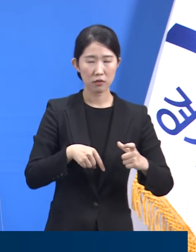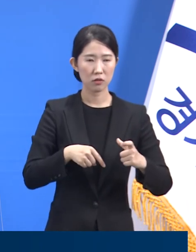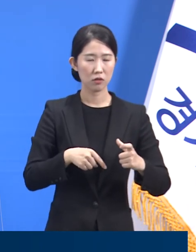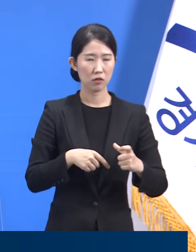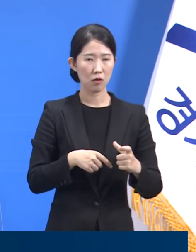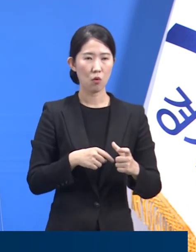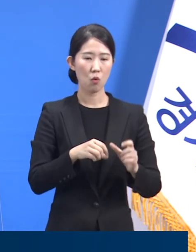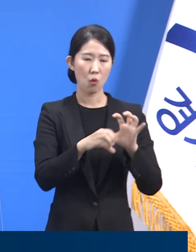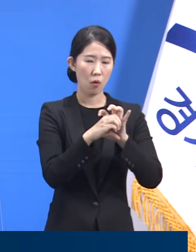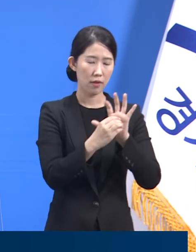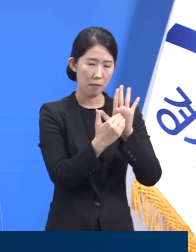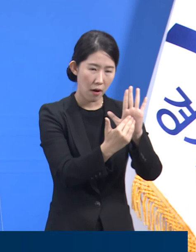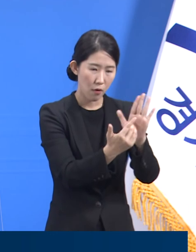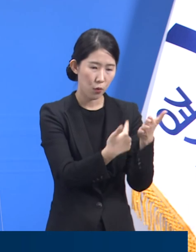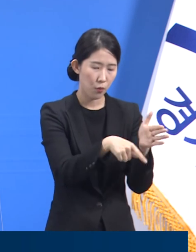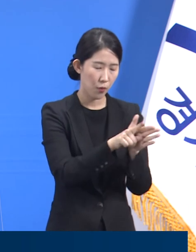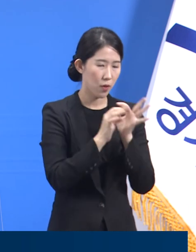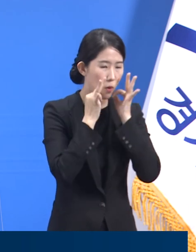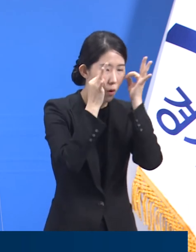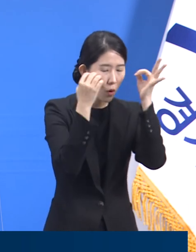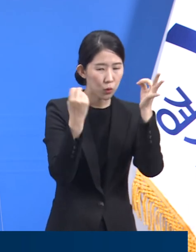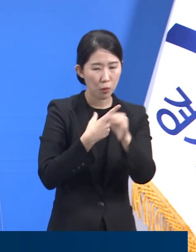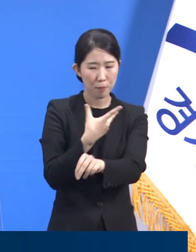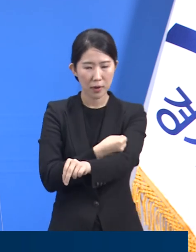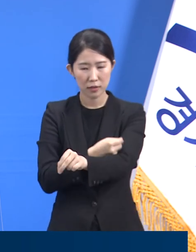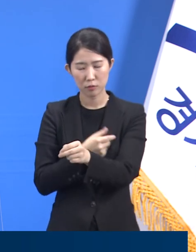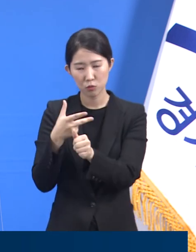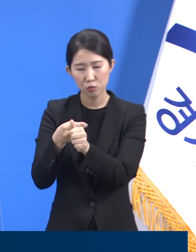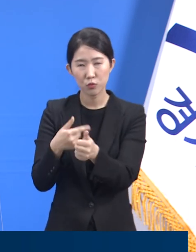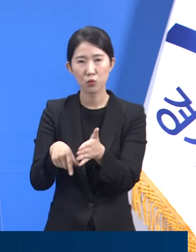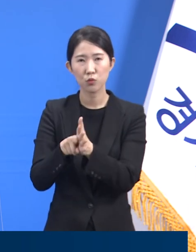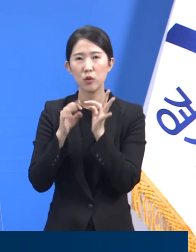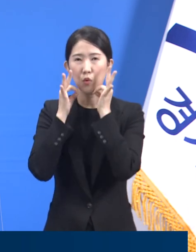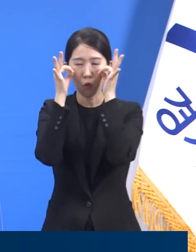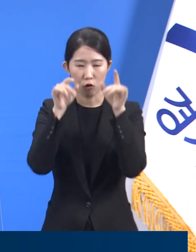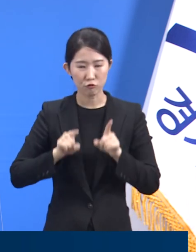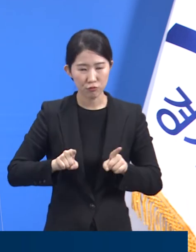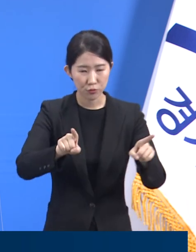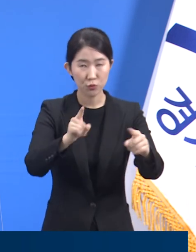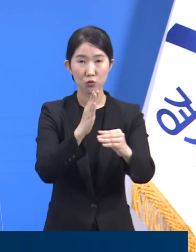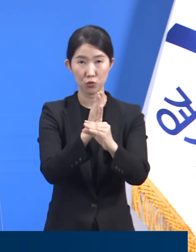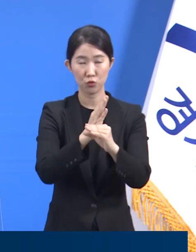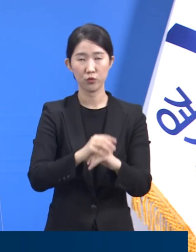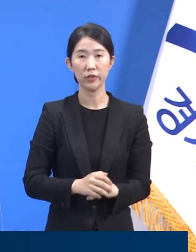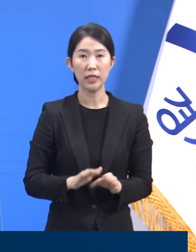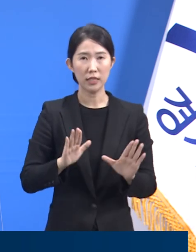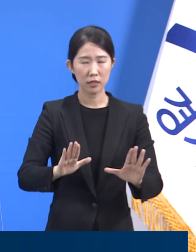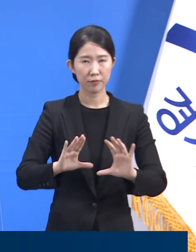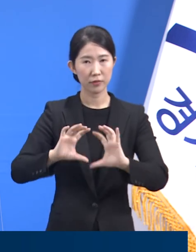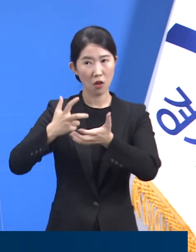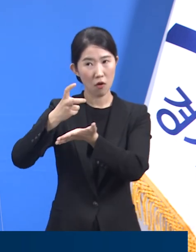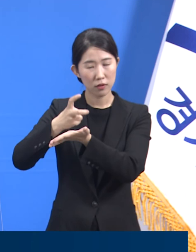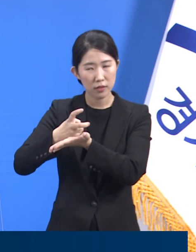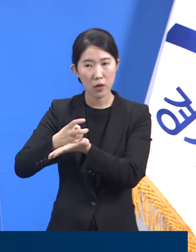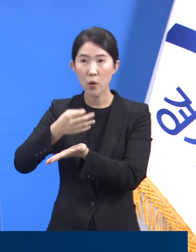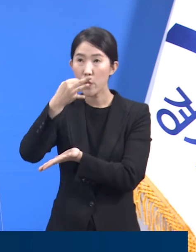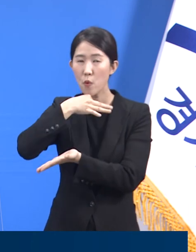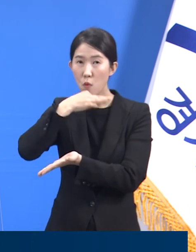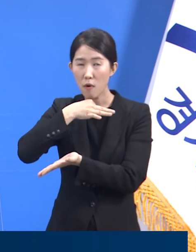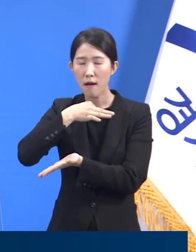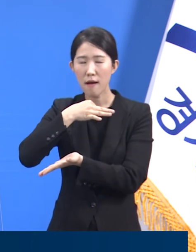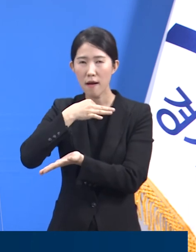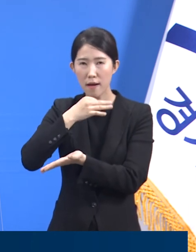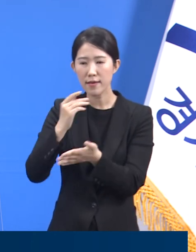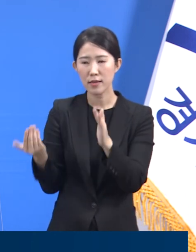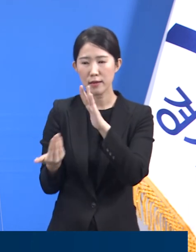들을 수 있는 위치에 있으니 주어진 조건에서 최선의 방법을 찾아 정책이 기대하는 효과를 달성하도록 노력해야